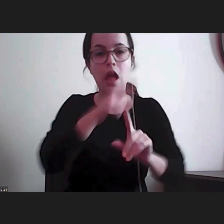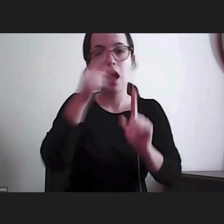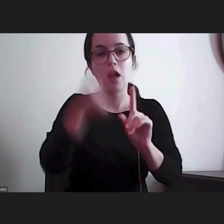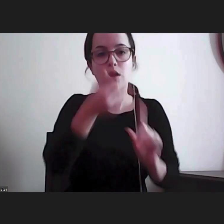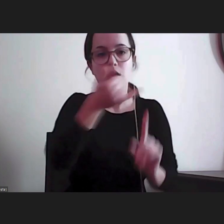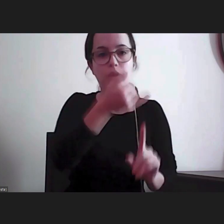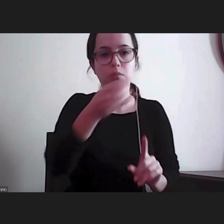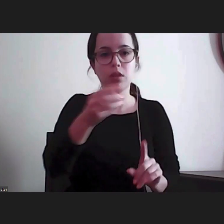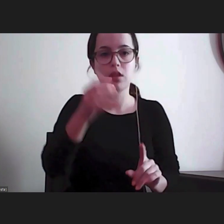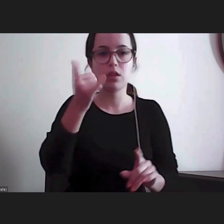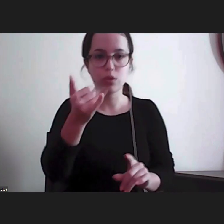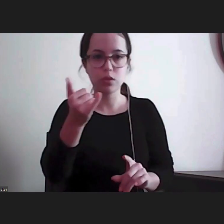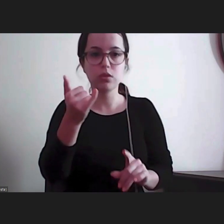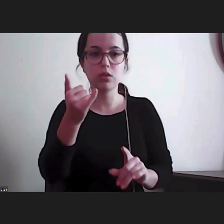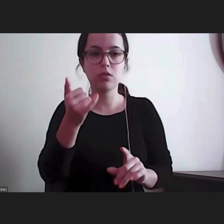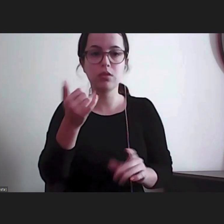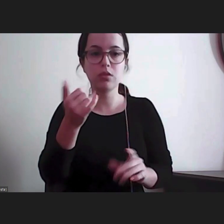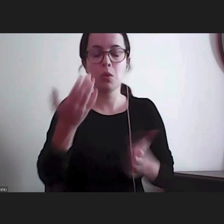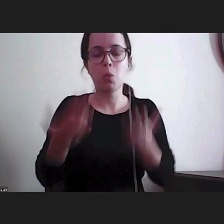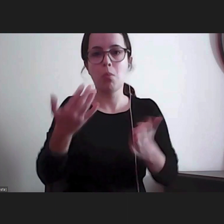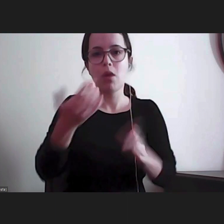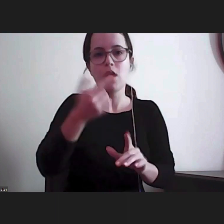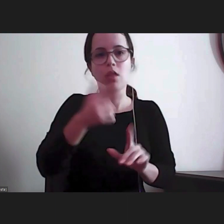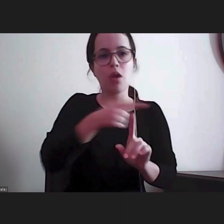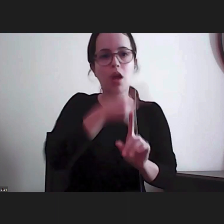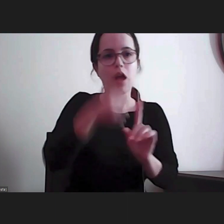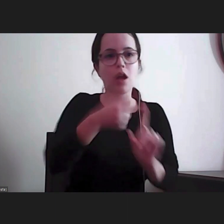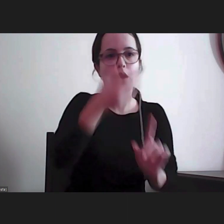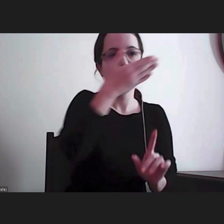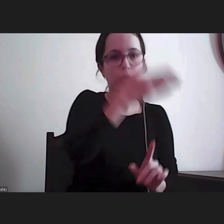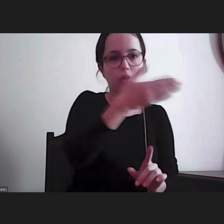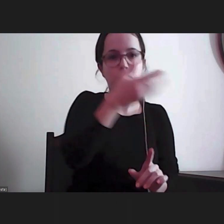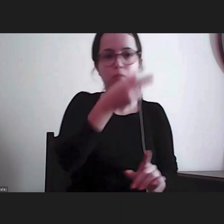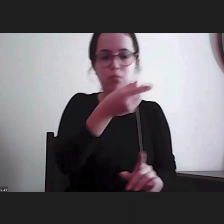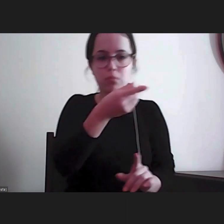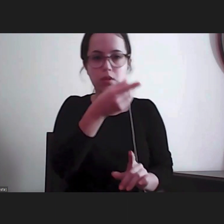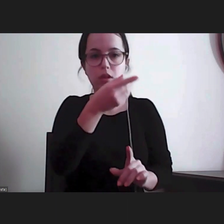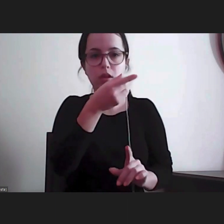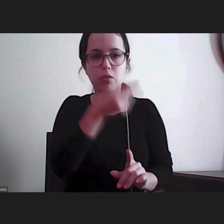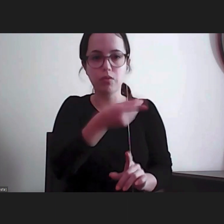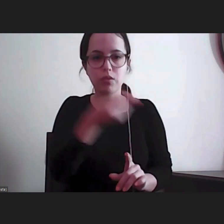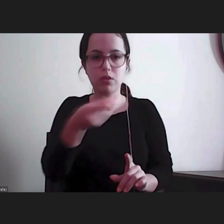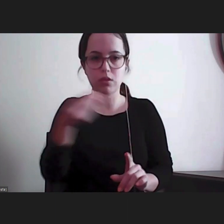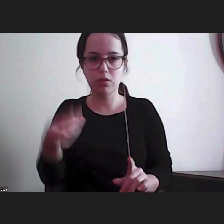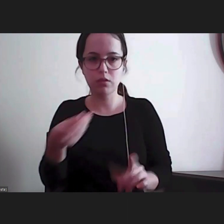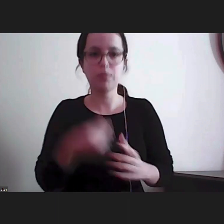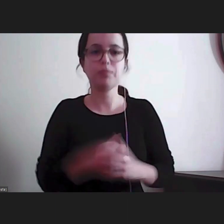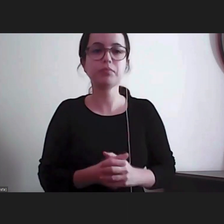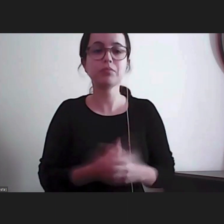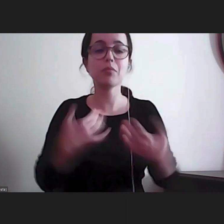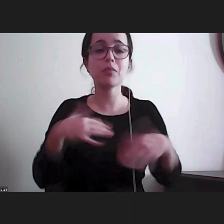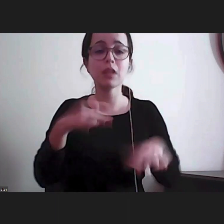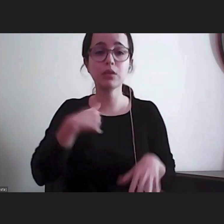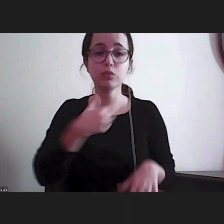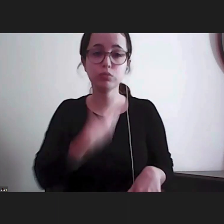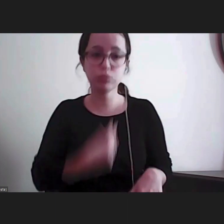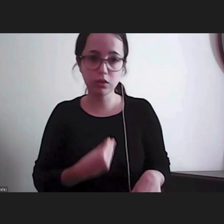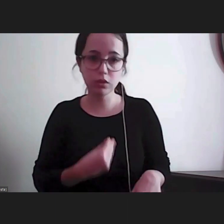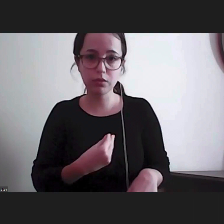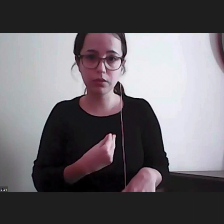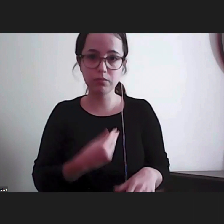falar de 99, apesar de tudo são bastante recentes, mas o que eu gostava também de